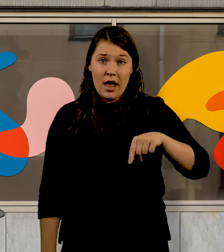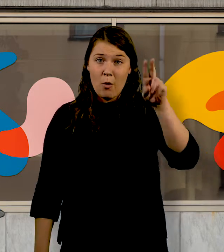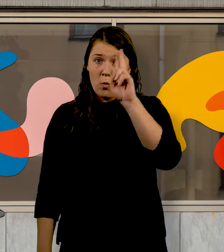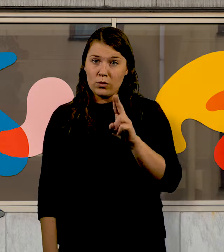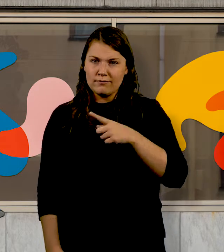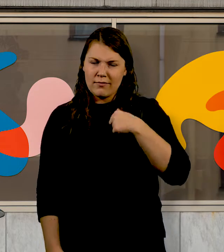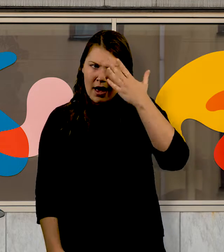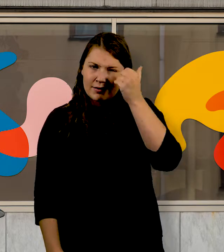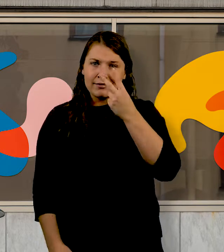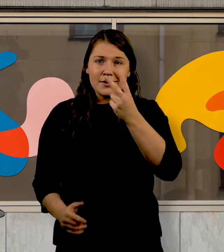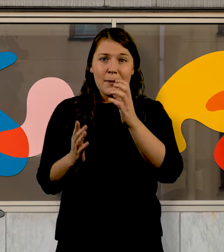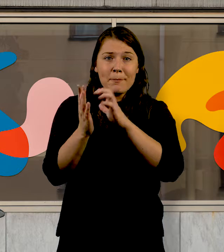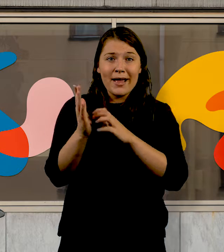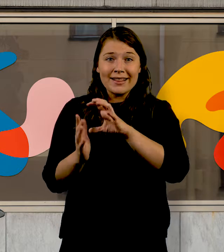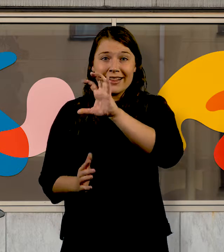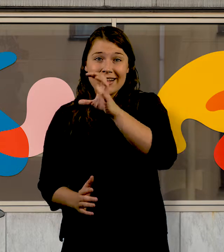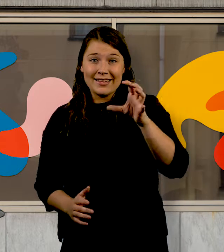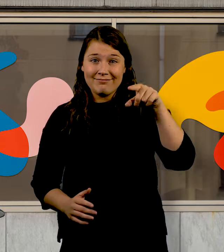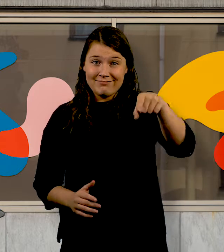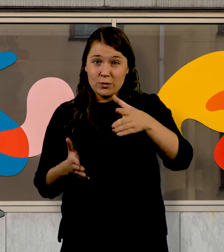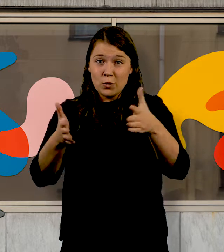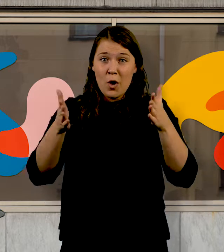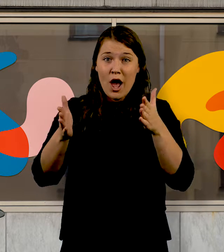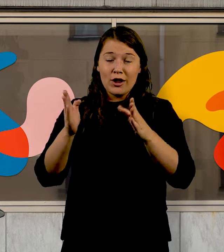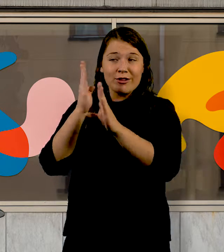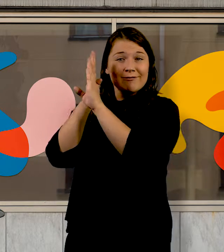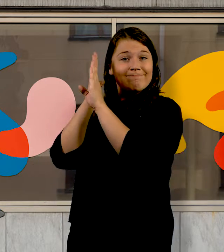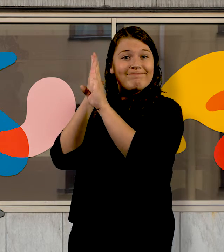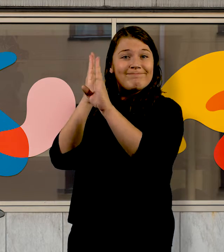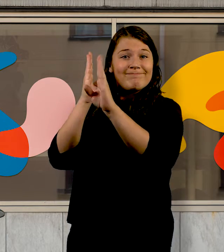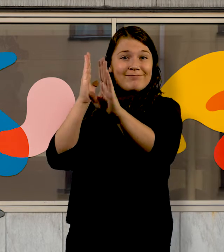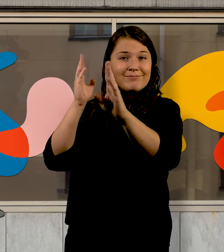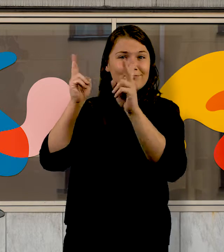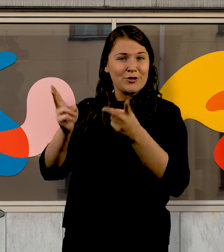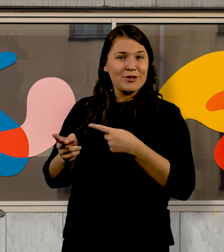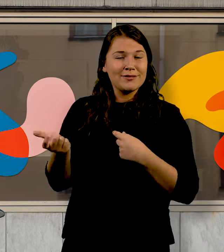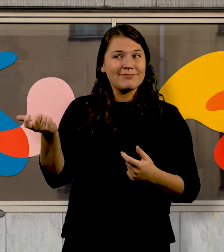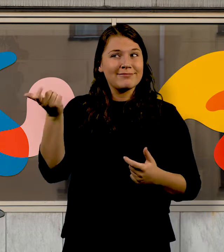fasaden på Storgatan, pusselbitar av oss alla, av dig och mig till skön musik.